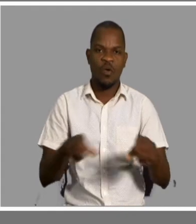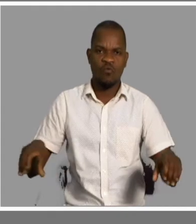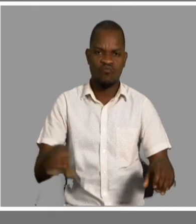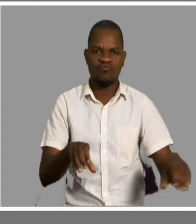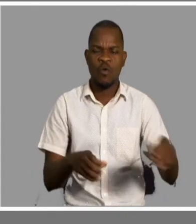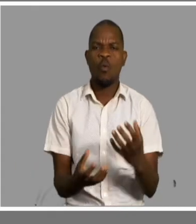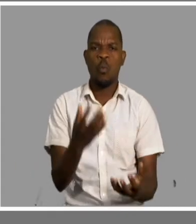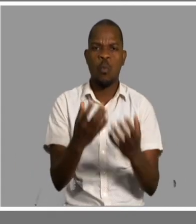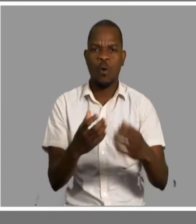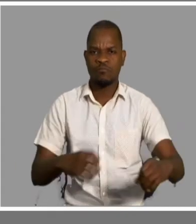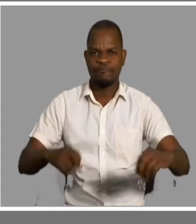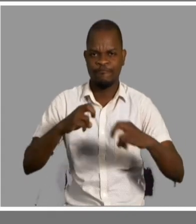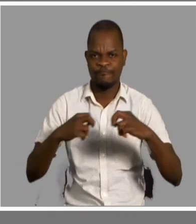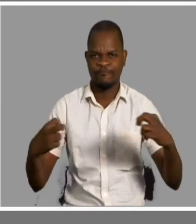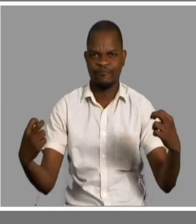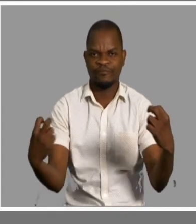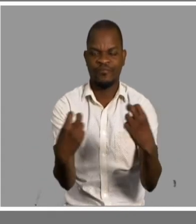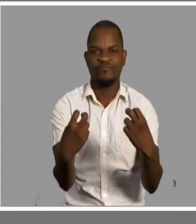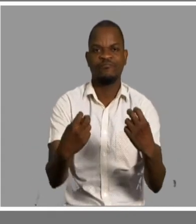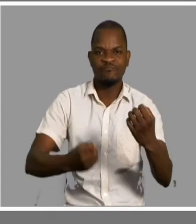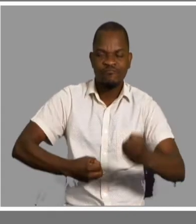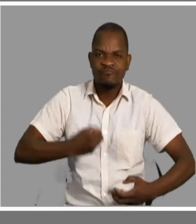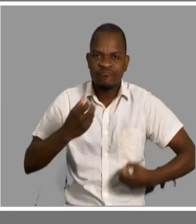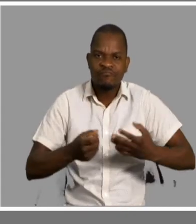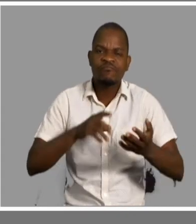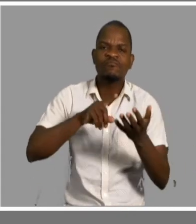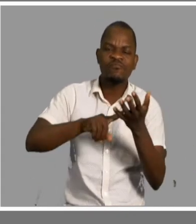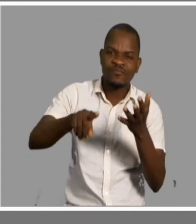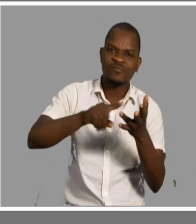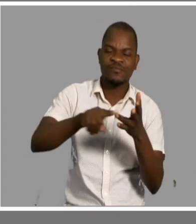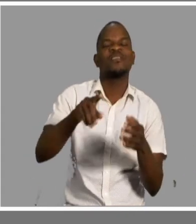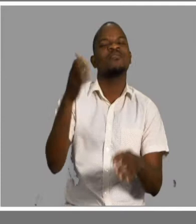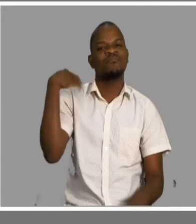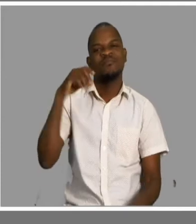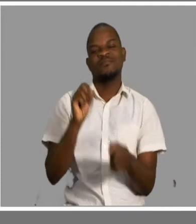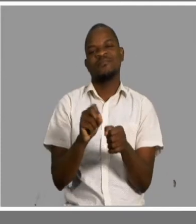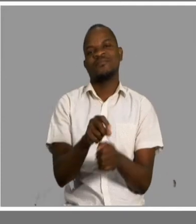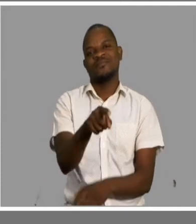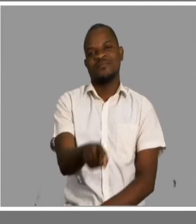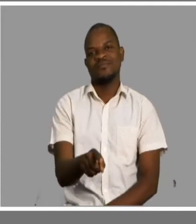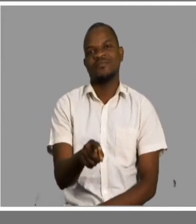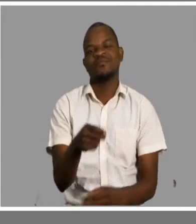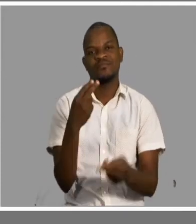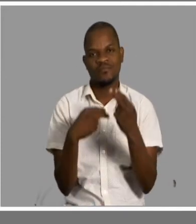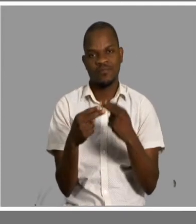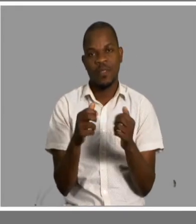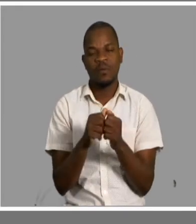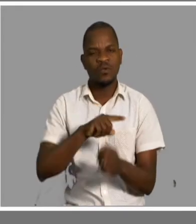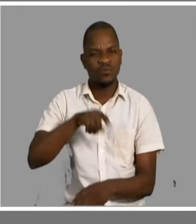histórias, explicavam vários mitos, que nós não sabemos de onde é que vem, e hoje, então, era usado este espaço para fazer isso. Então, achamos